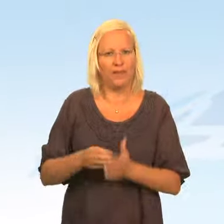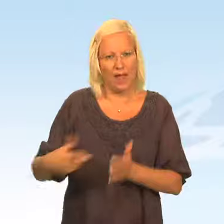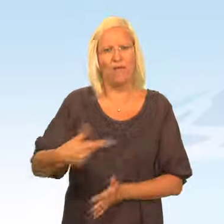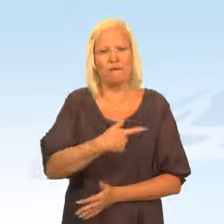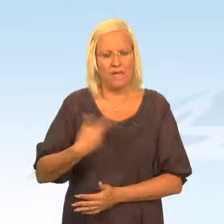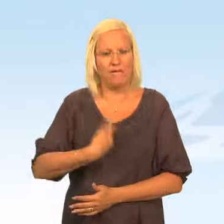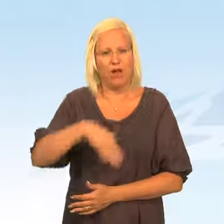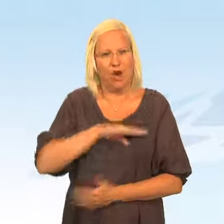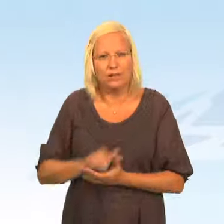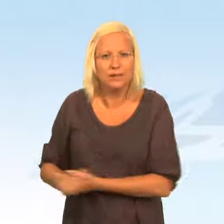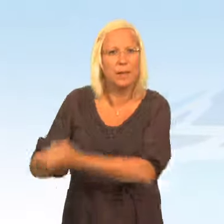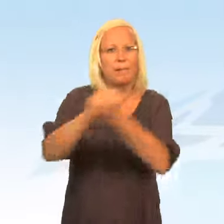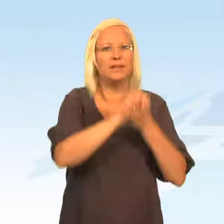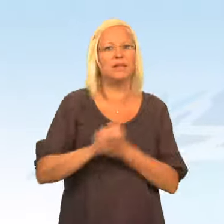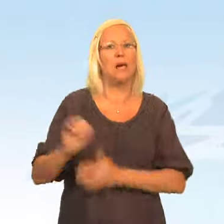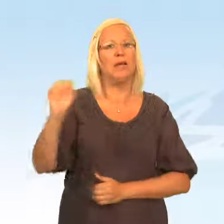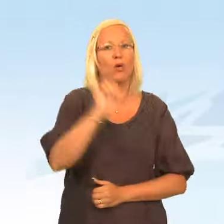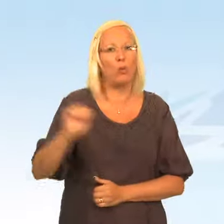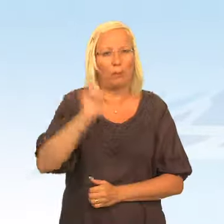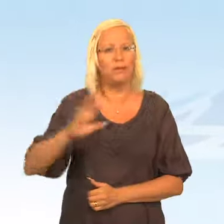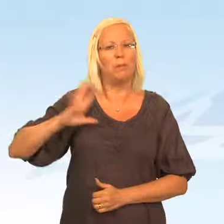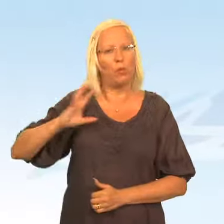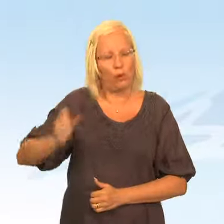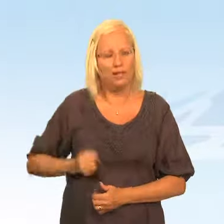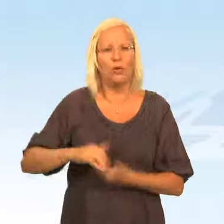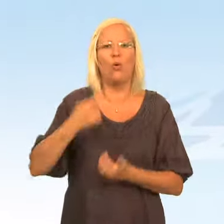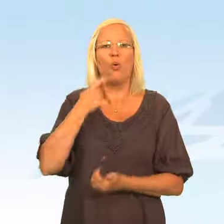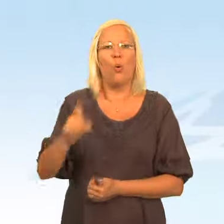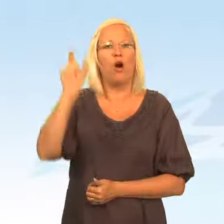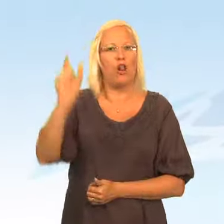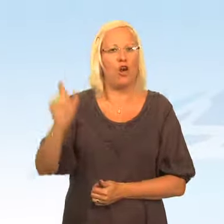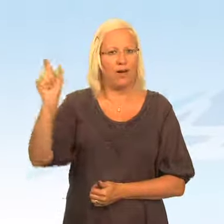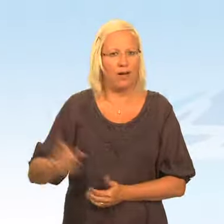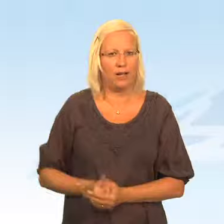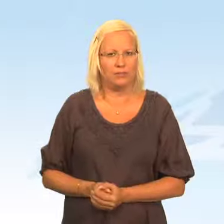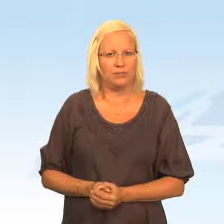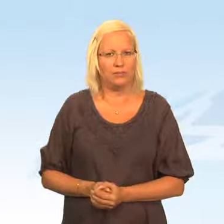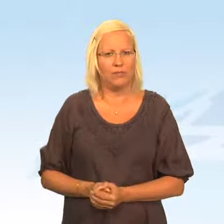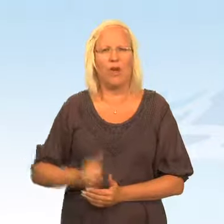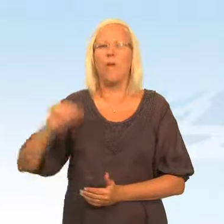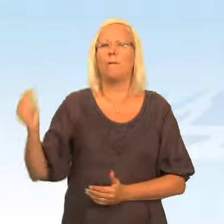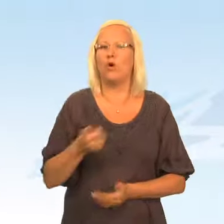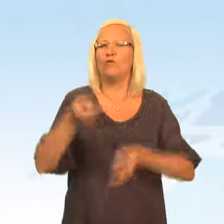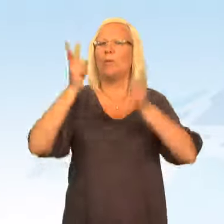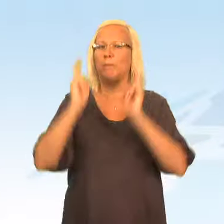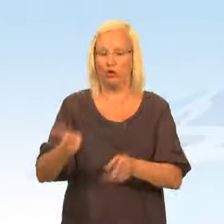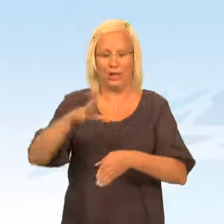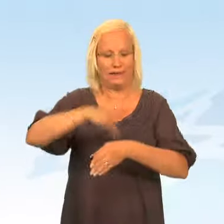Därför vill vi ha en gemensam europeisk polis och åklagare. Det behövs också en